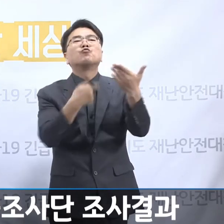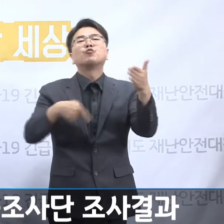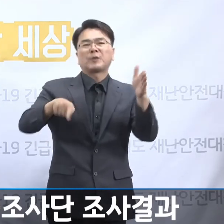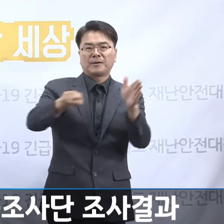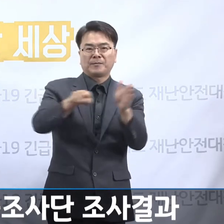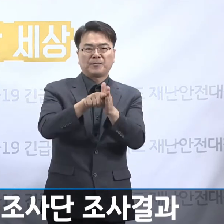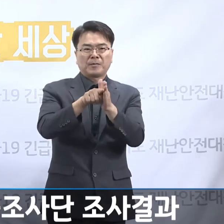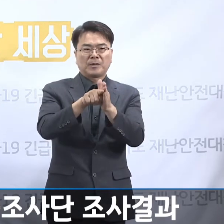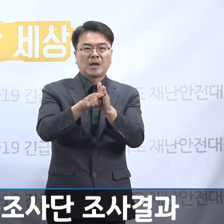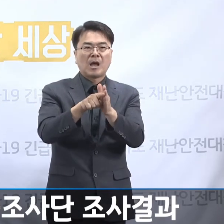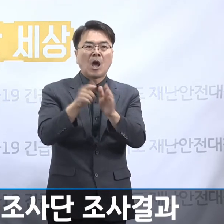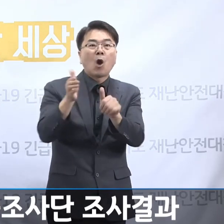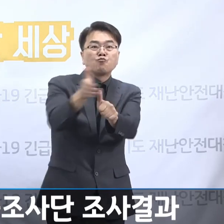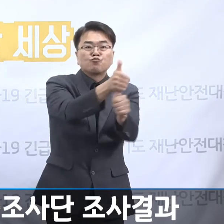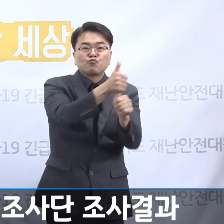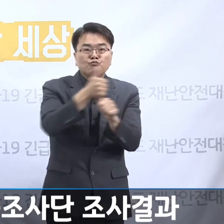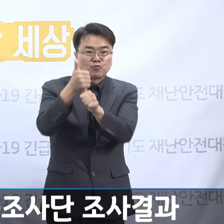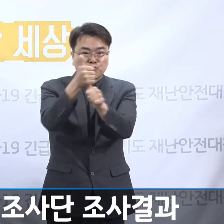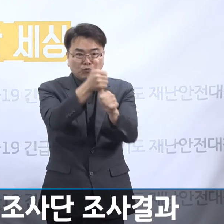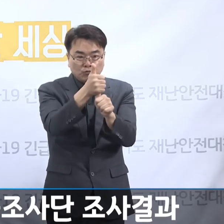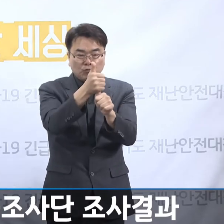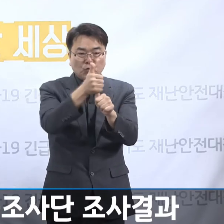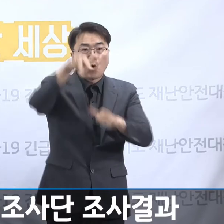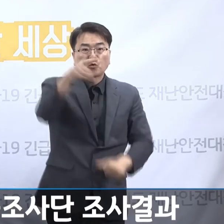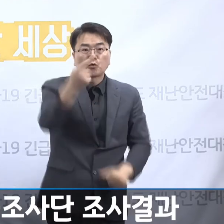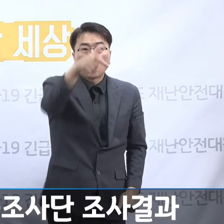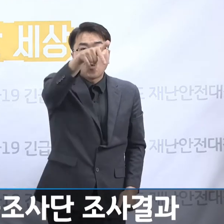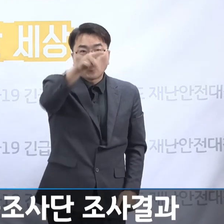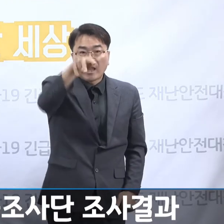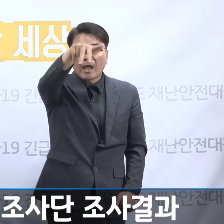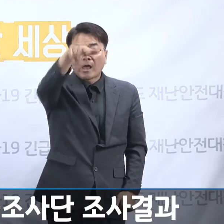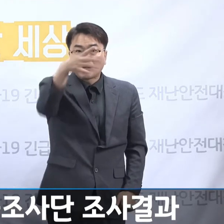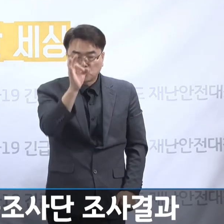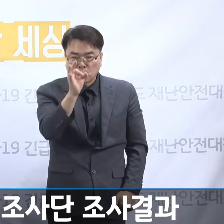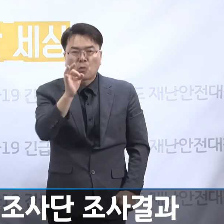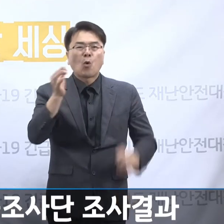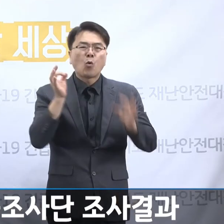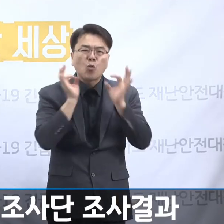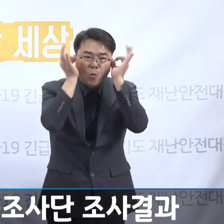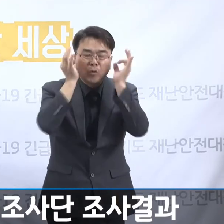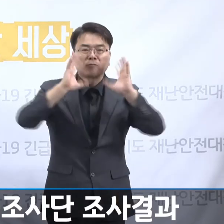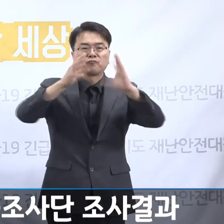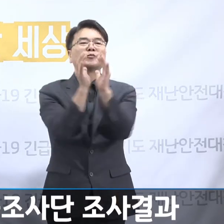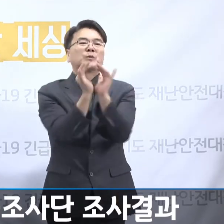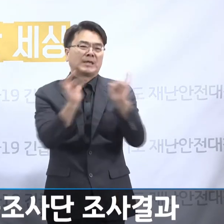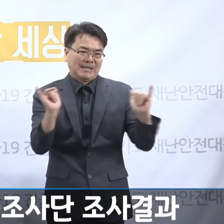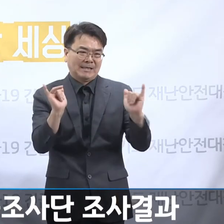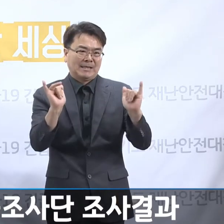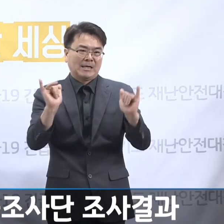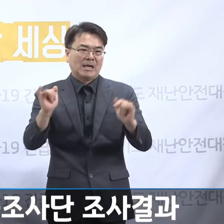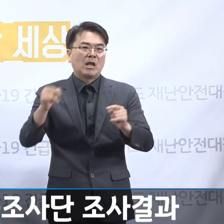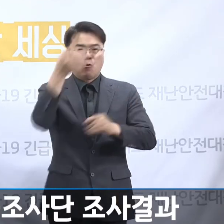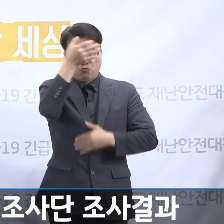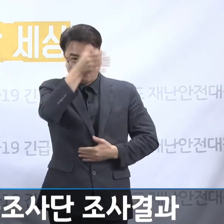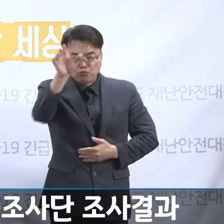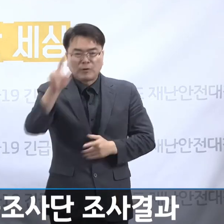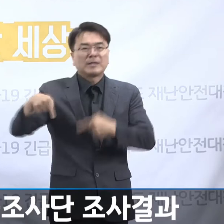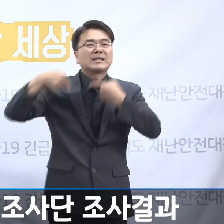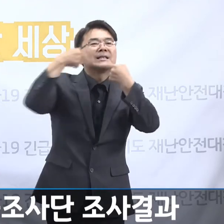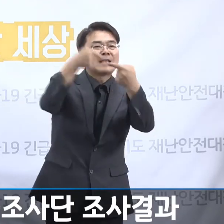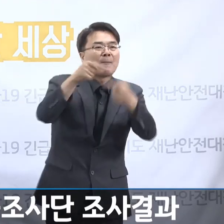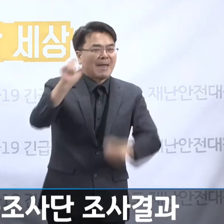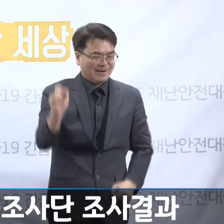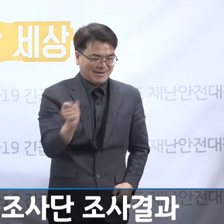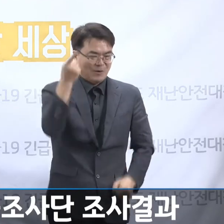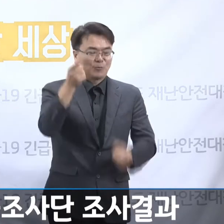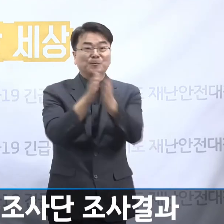대한불교조기정 인권위원회 등 불교계의 노력과 국민들의 후원, 참여에 의해서 시작되었습니다.